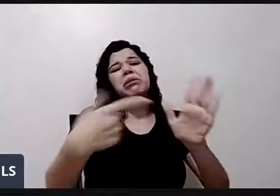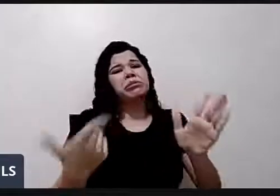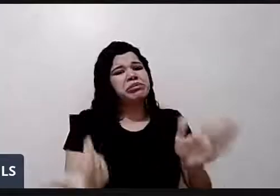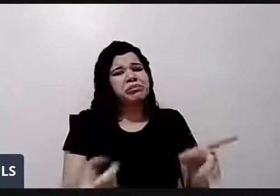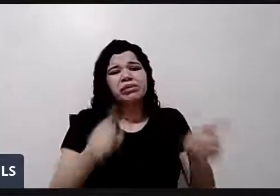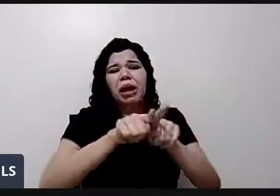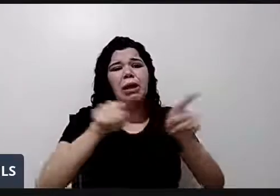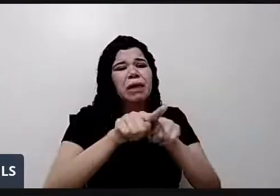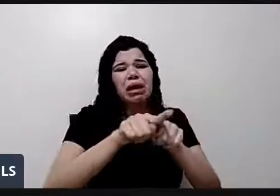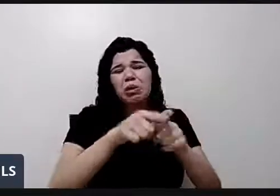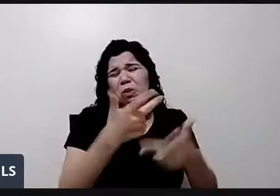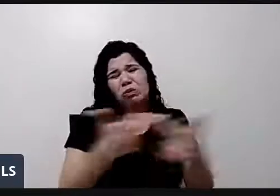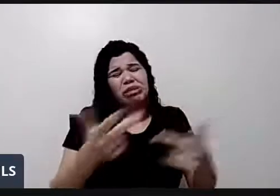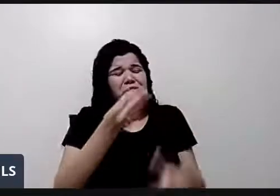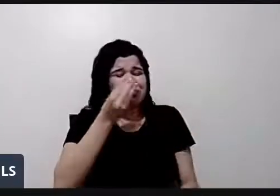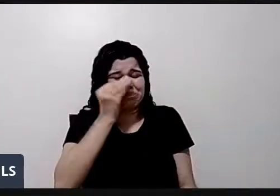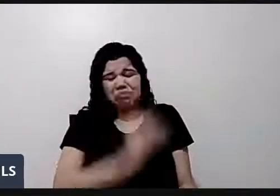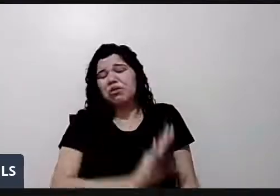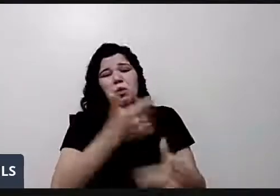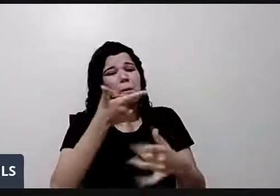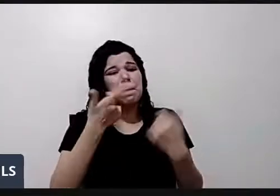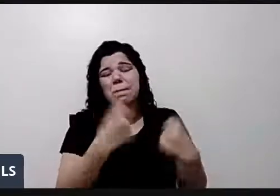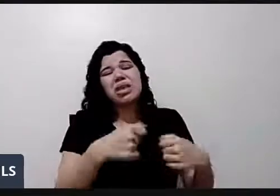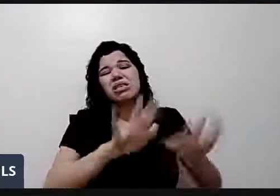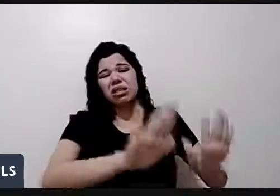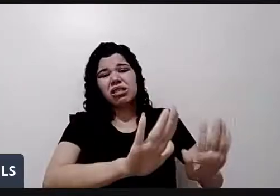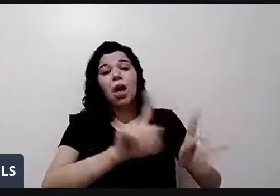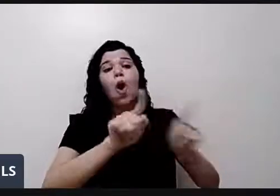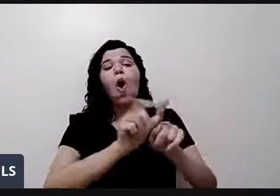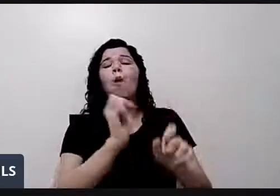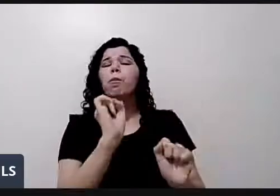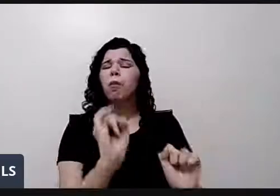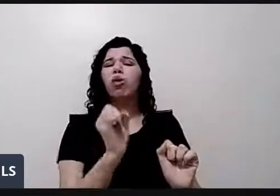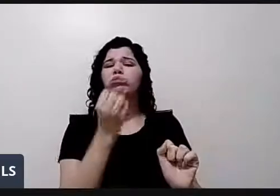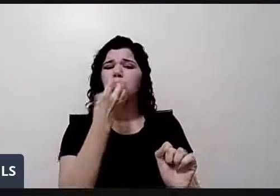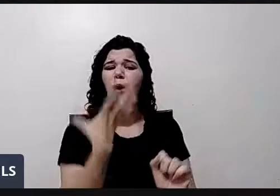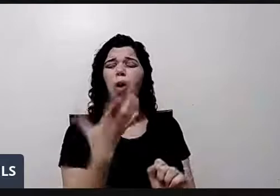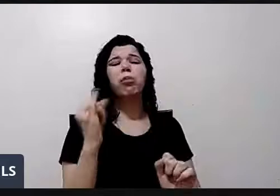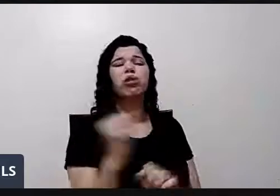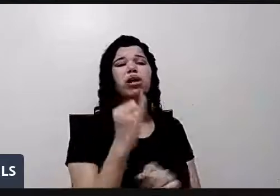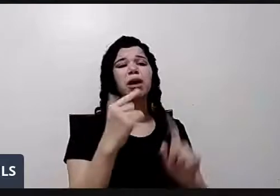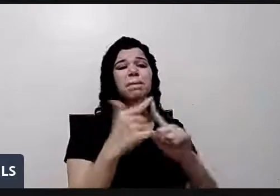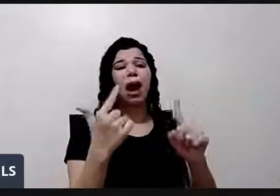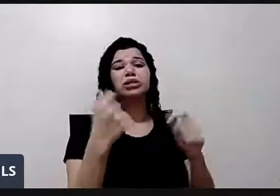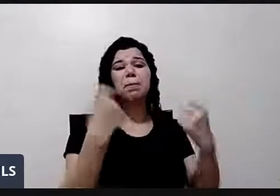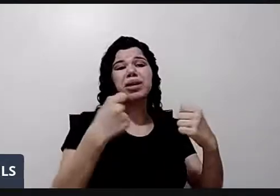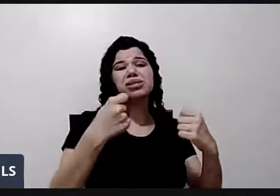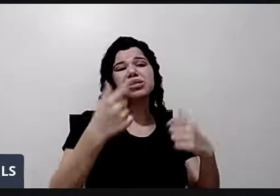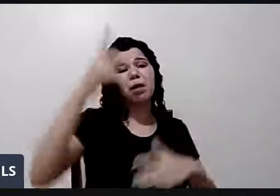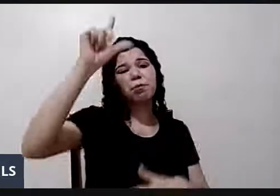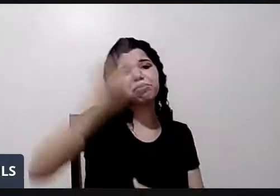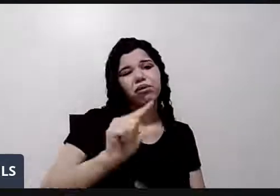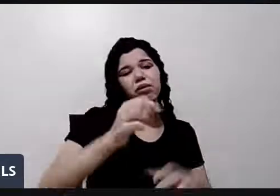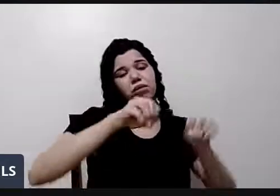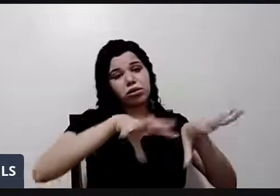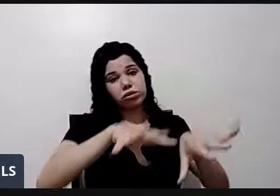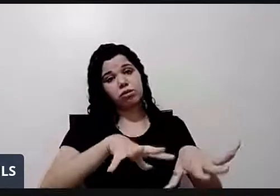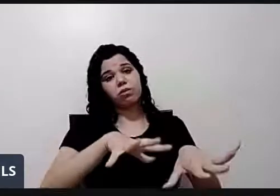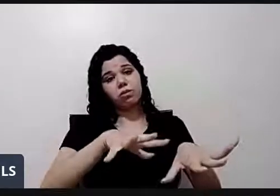presta, de coisa que não vale nada. O mesmo até que vale, mas que talvez merecesse um pouco menos do que a educação. Com alguns tipos de